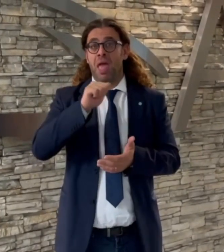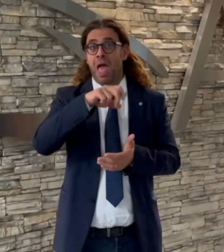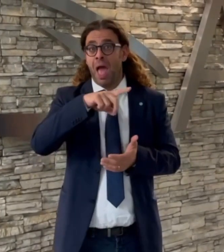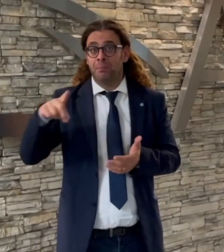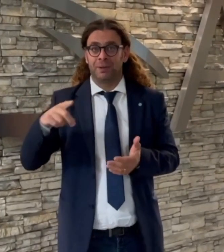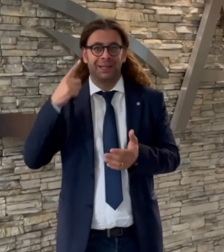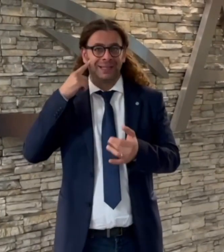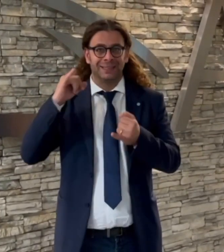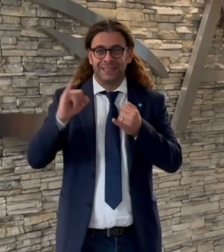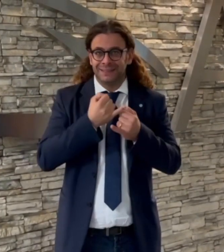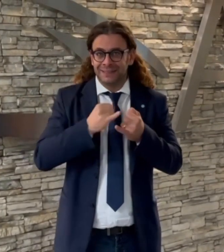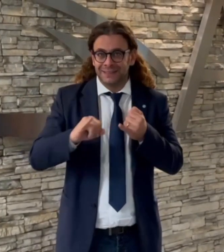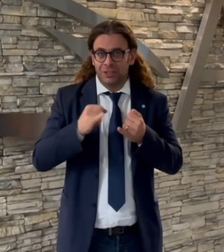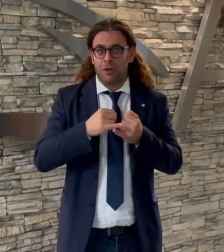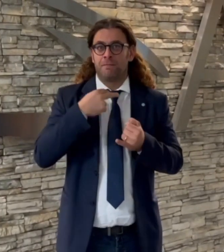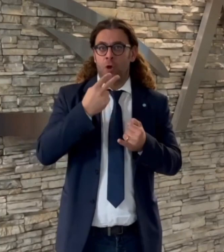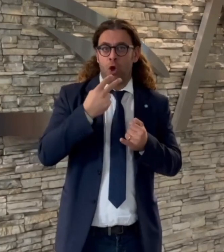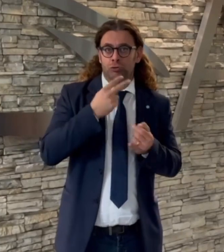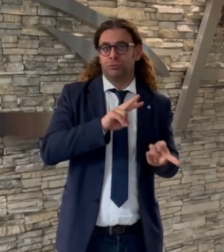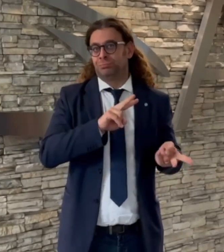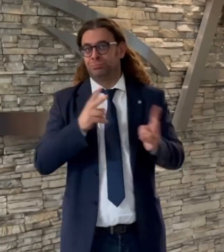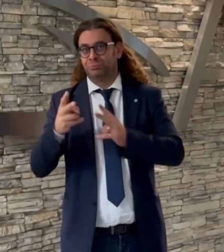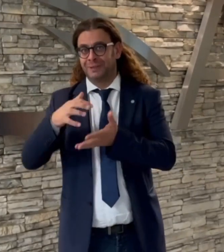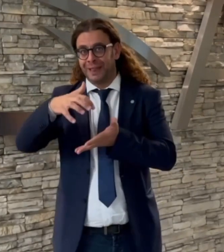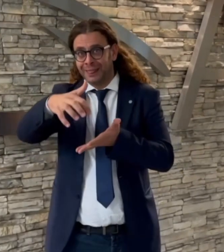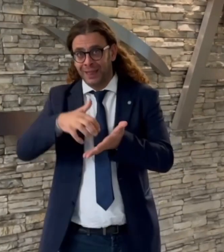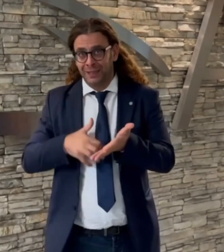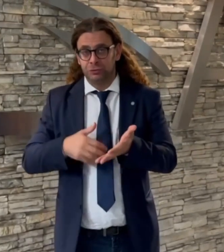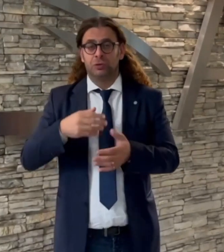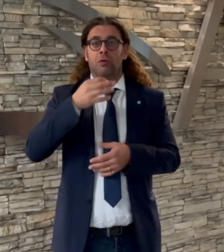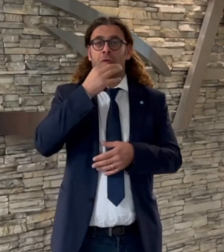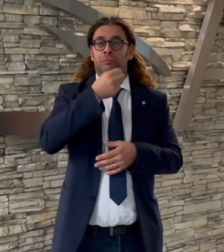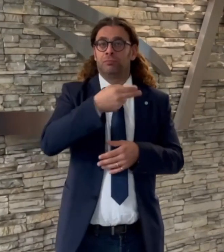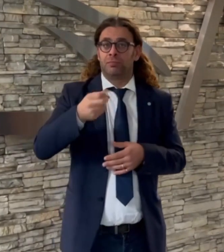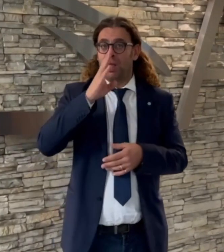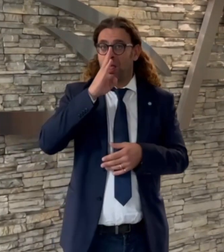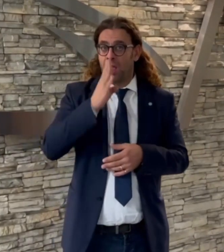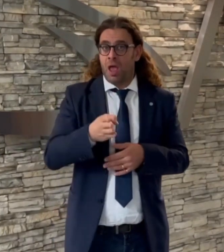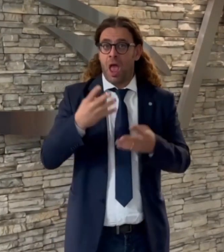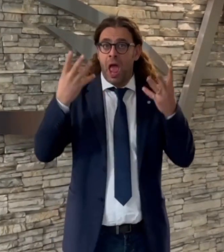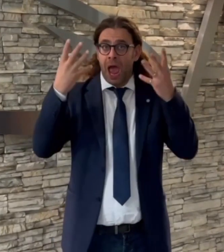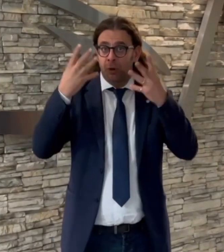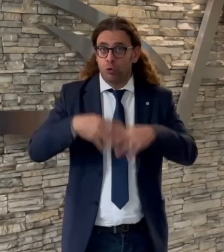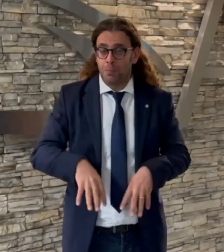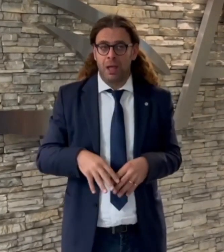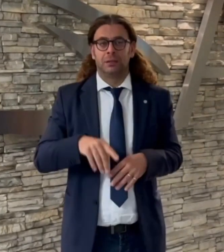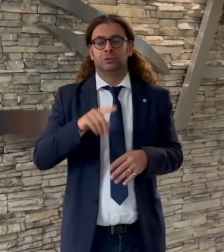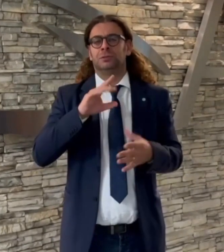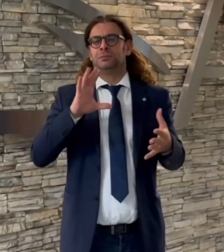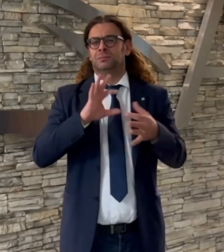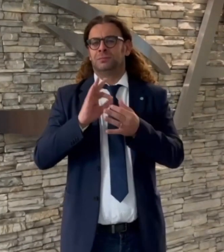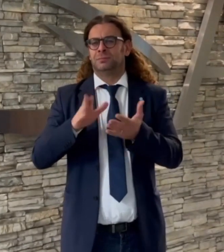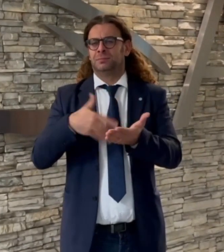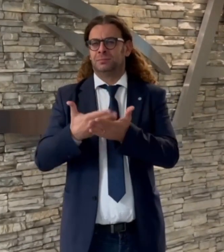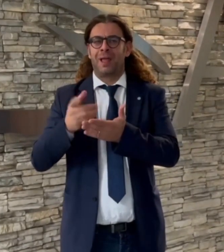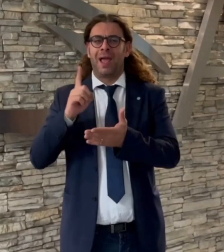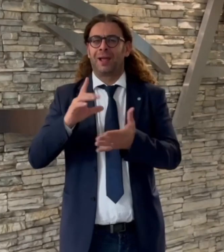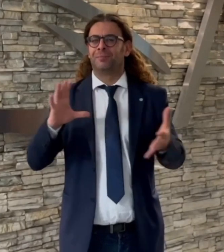Sono stati chiesti anche i costi sui servizi di informazione. Abbiamo chiesto alle compagnie telefoniche di prevedere dei piani di offerta uguali per tutti con